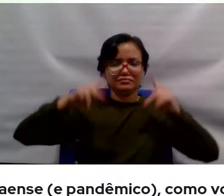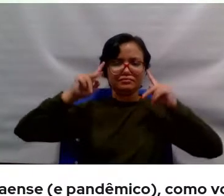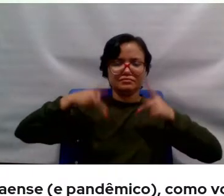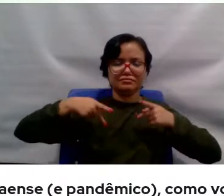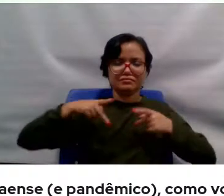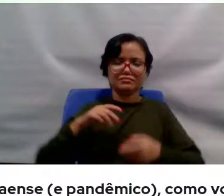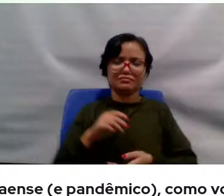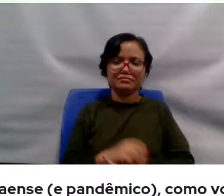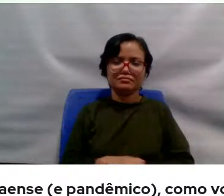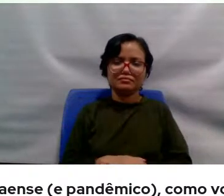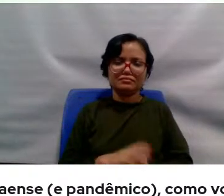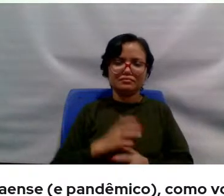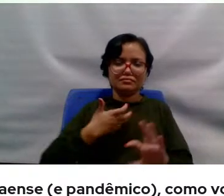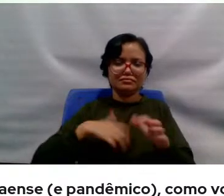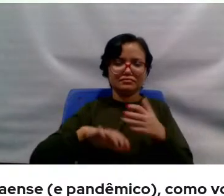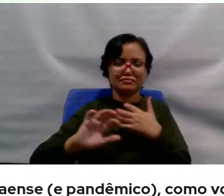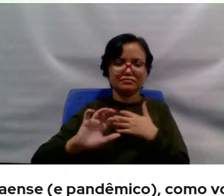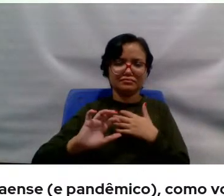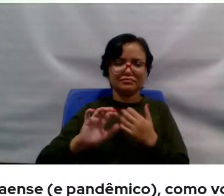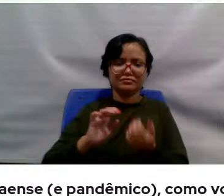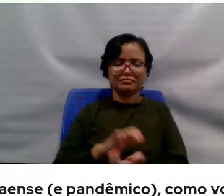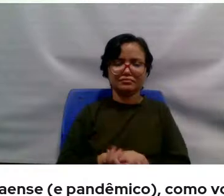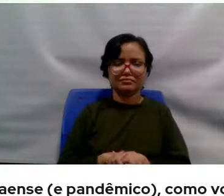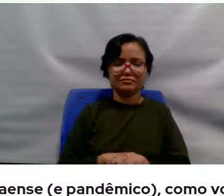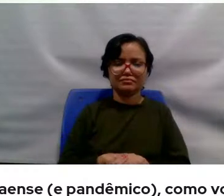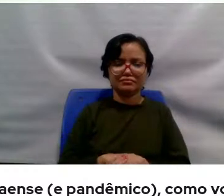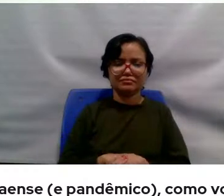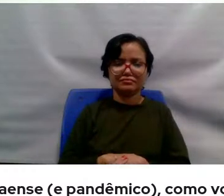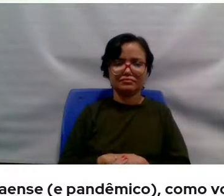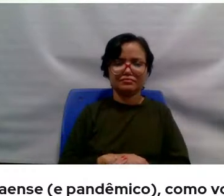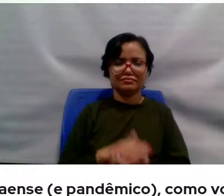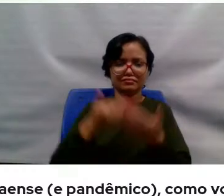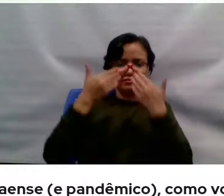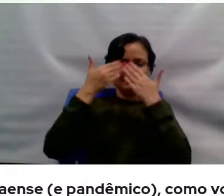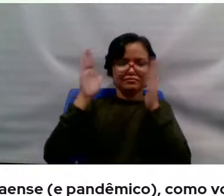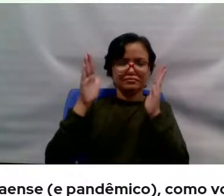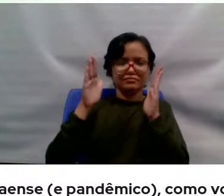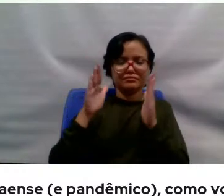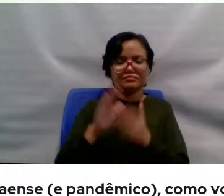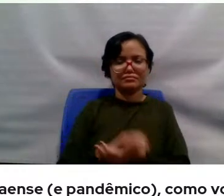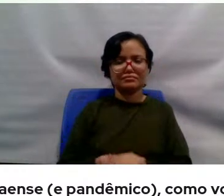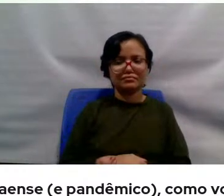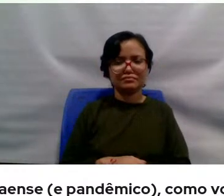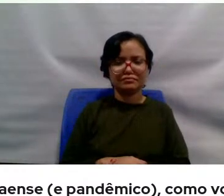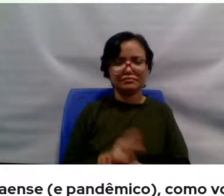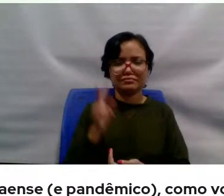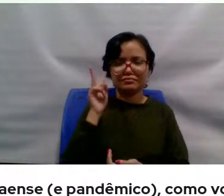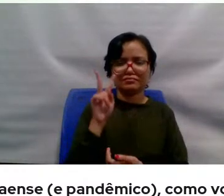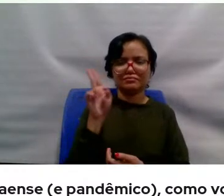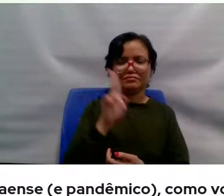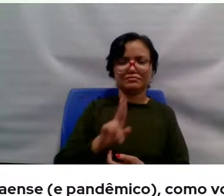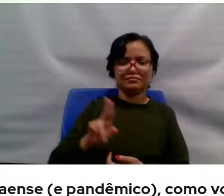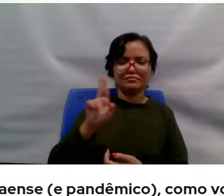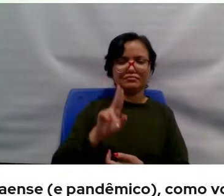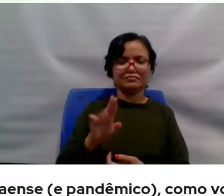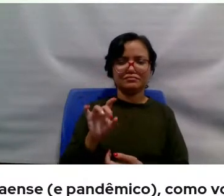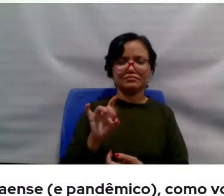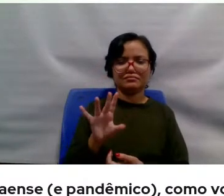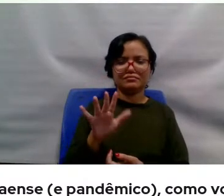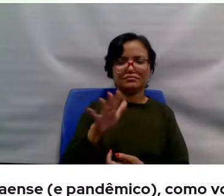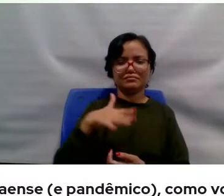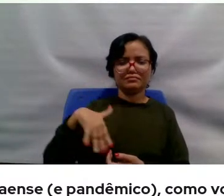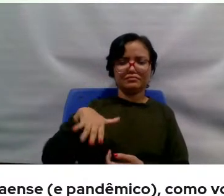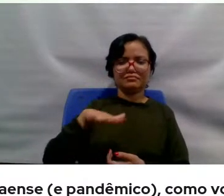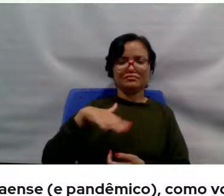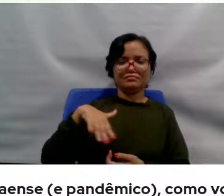questão da empatia, do se colocar no lugar do outro, para abrir portas, para não ver a universidade tão somente como um espaço